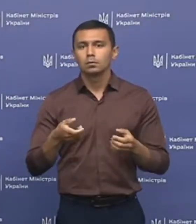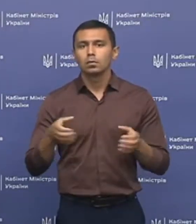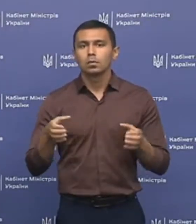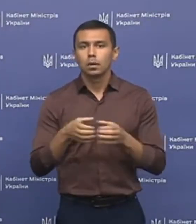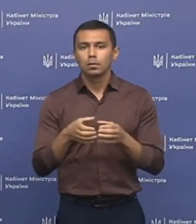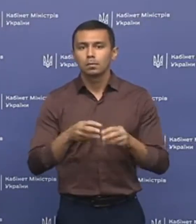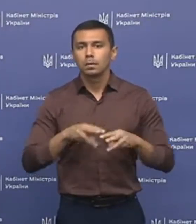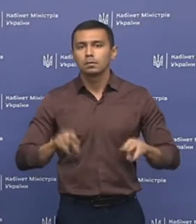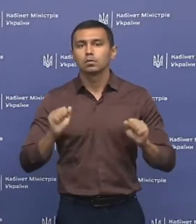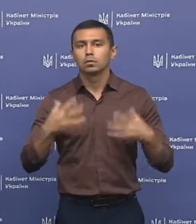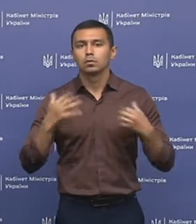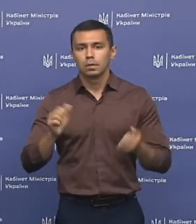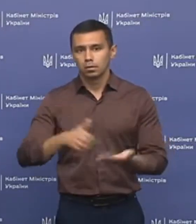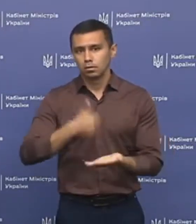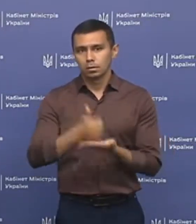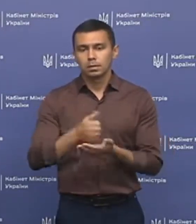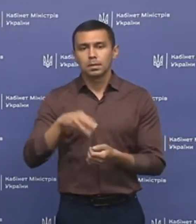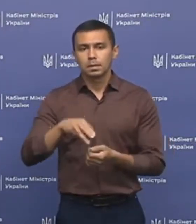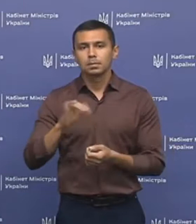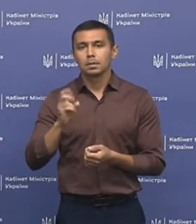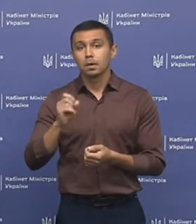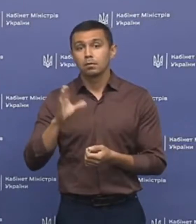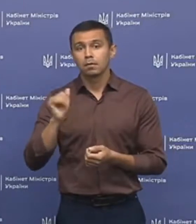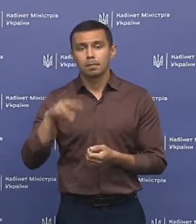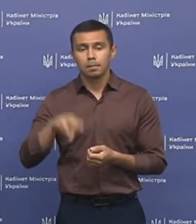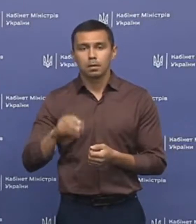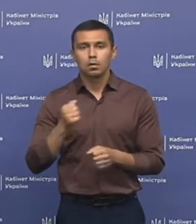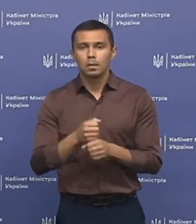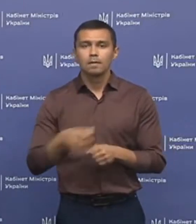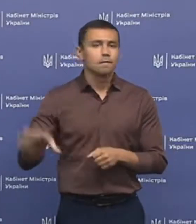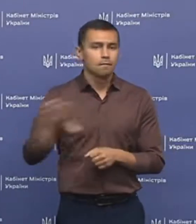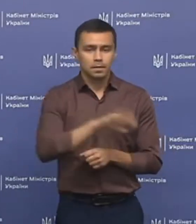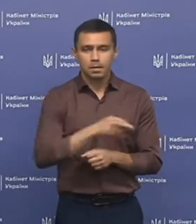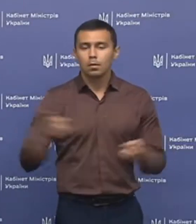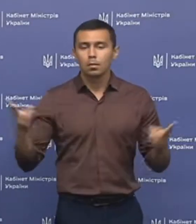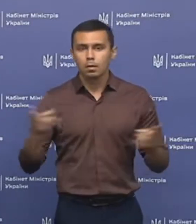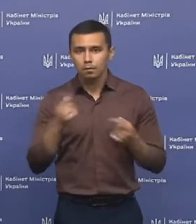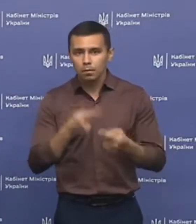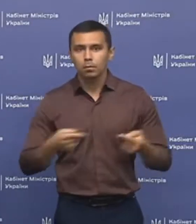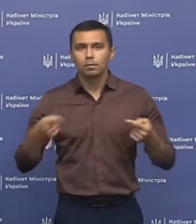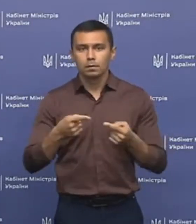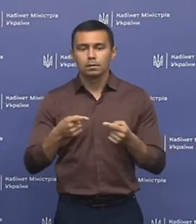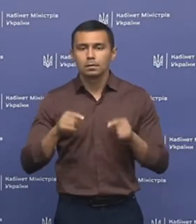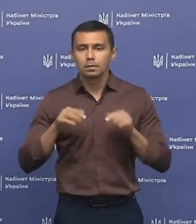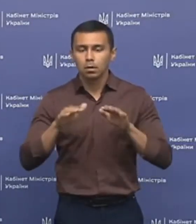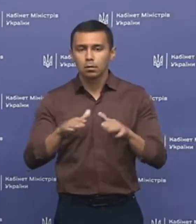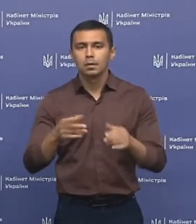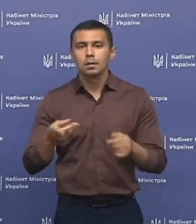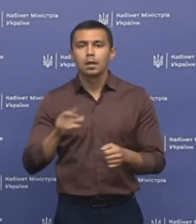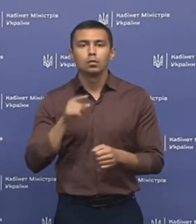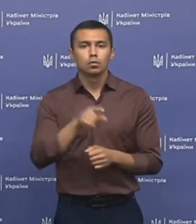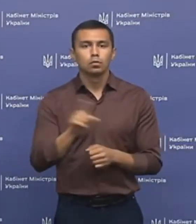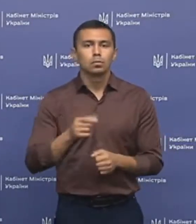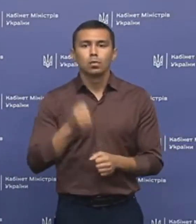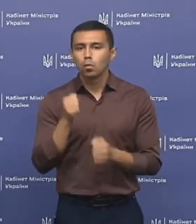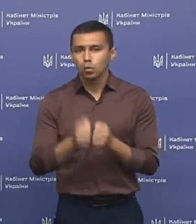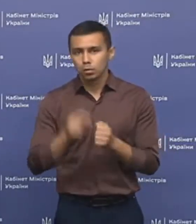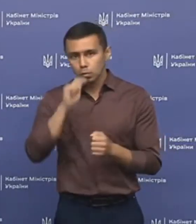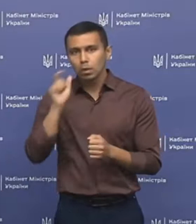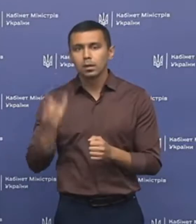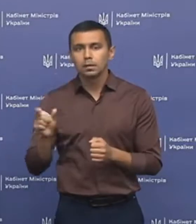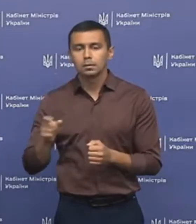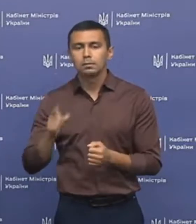Міністерства охорони здоров'я, наче ві з Максимом Степановим, роблються всі необхідні і відповідні заходи для того, щоб кожен